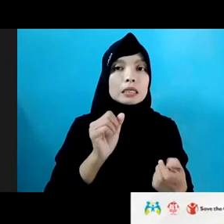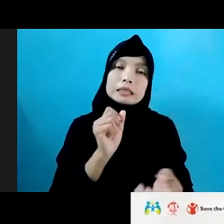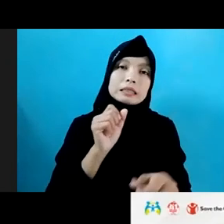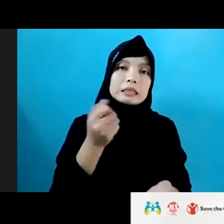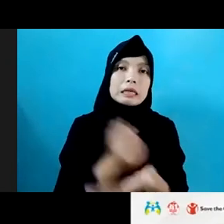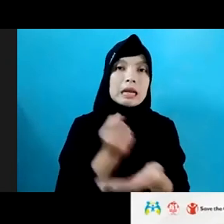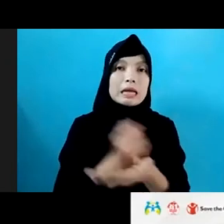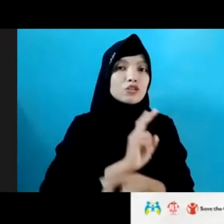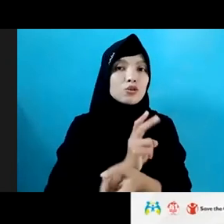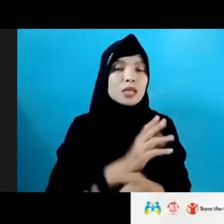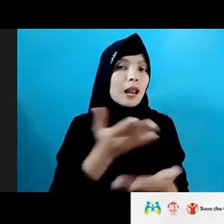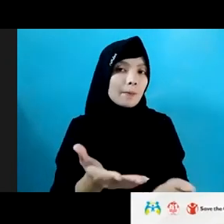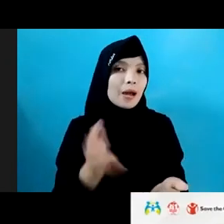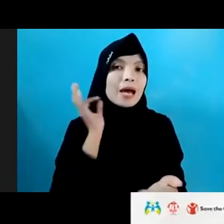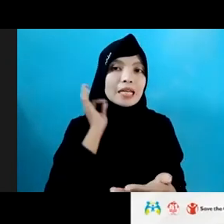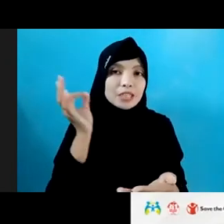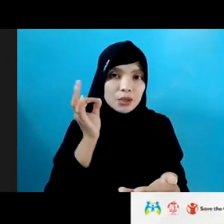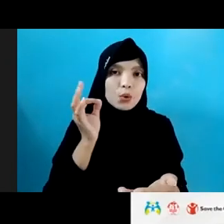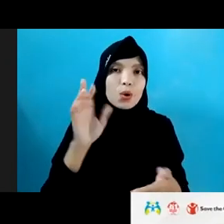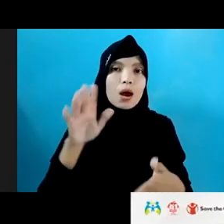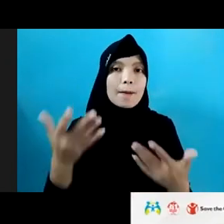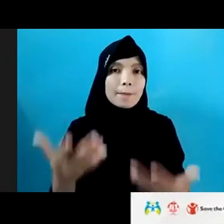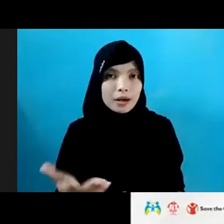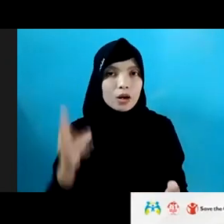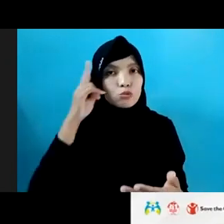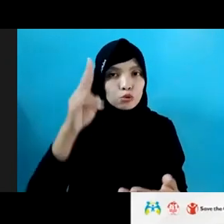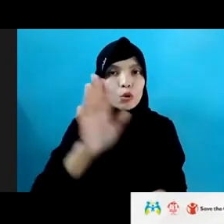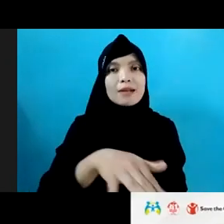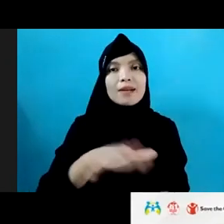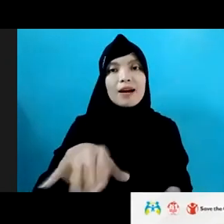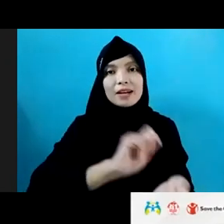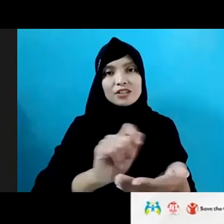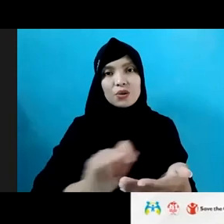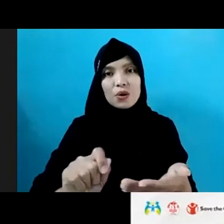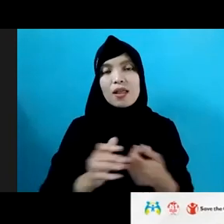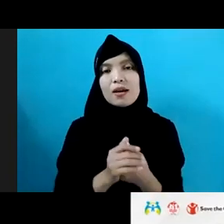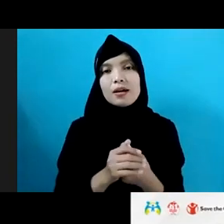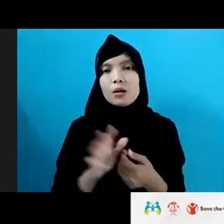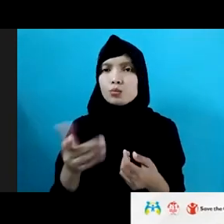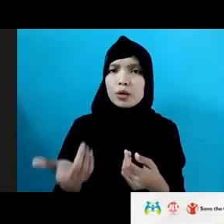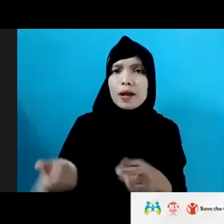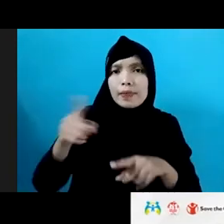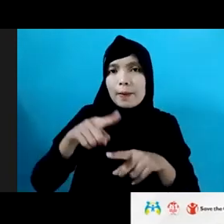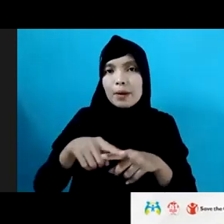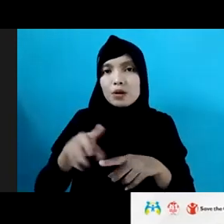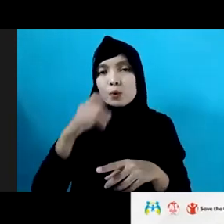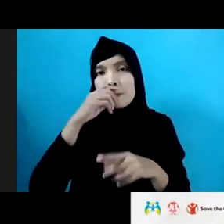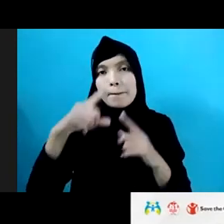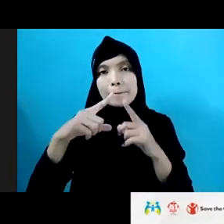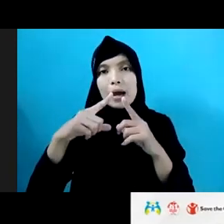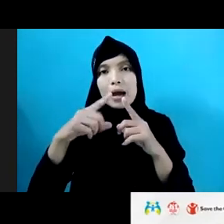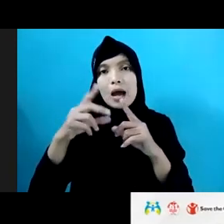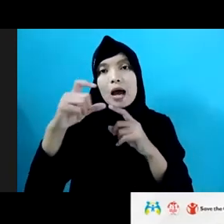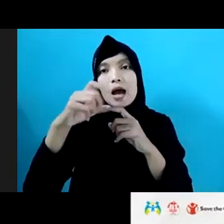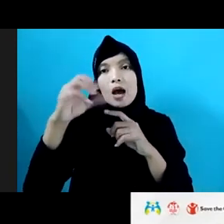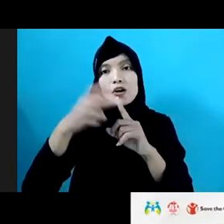eksploitasi seksual online untuk anak-anak di sekolah. Mungkin ada tambahan dari Bapak Ahmad Sofian untuk pertanyaan yang tadi. Bang,